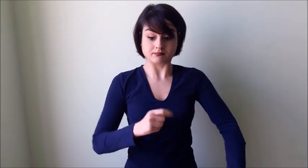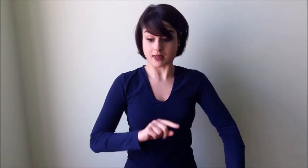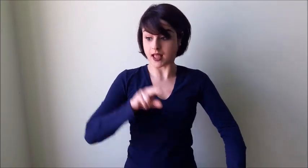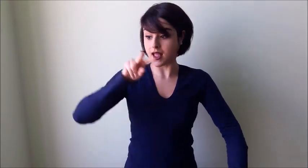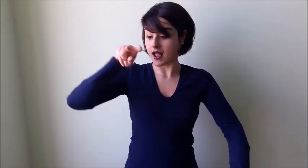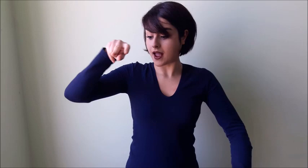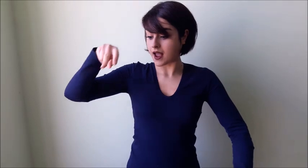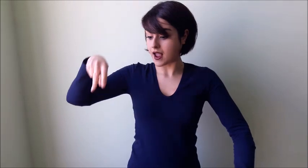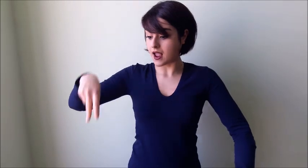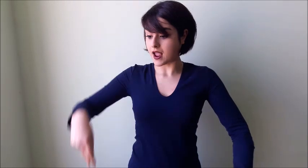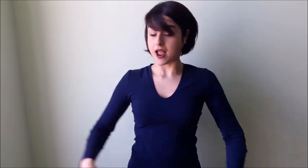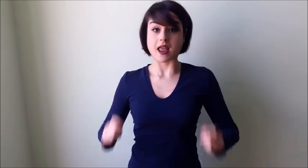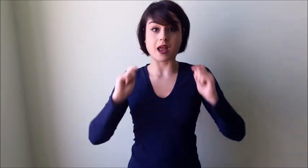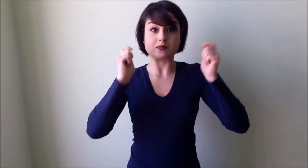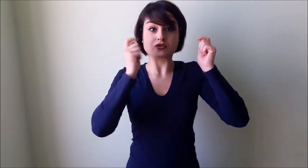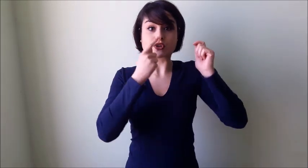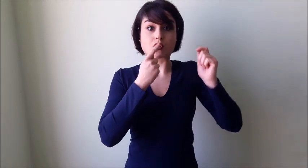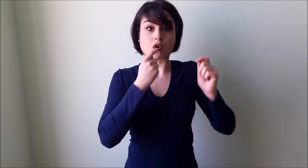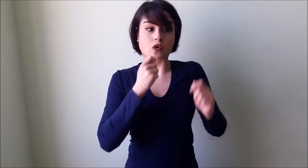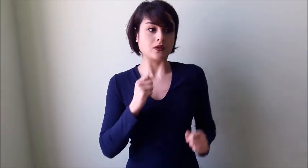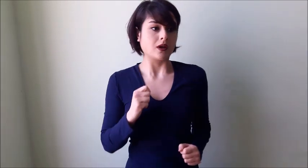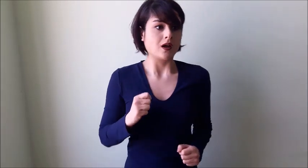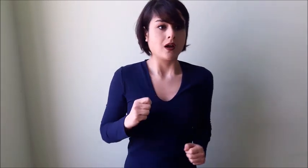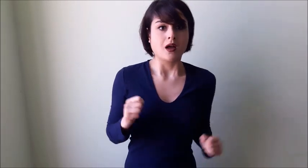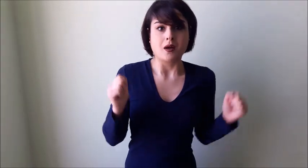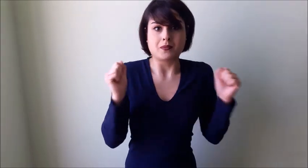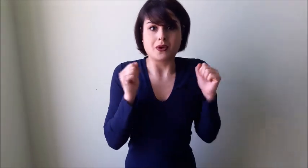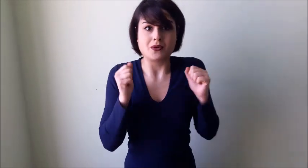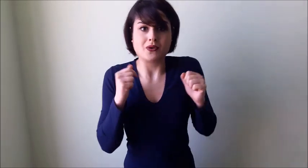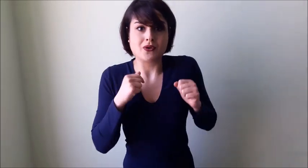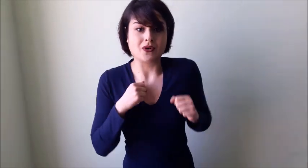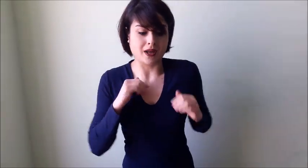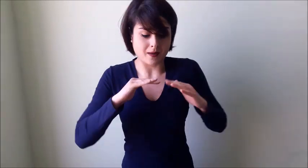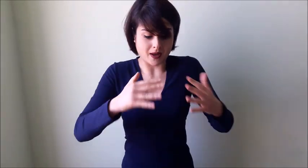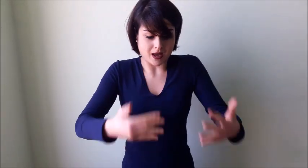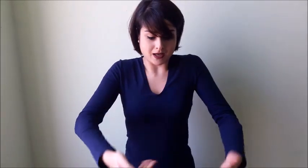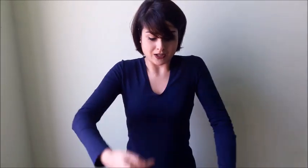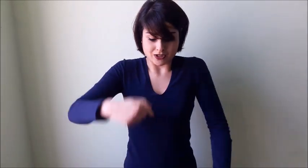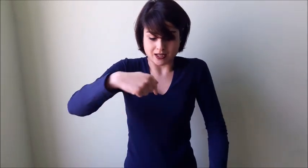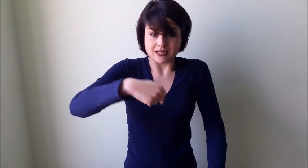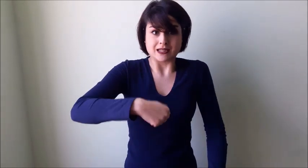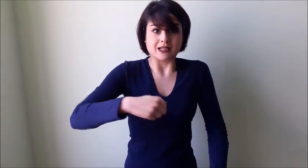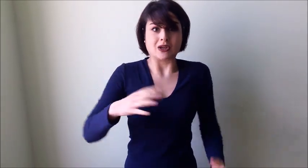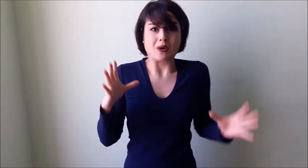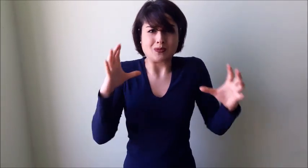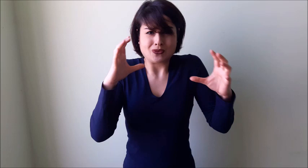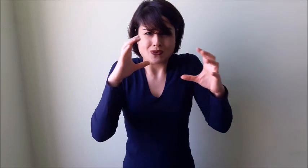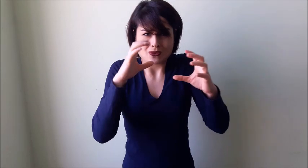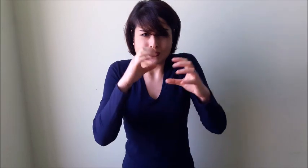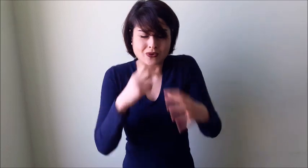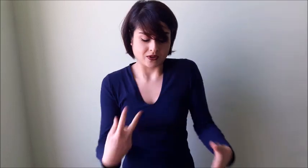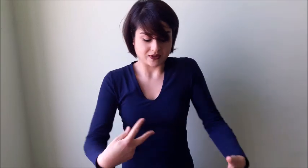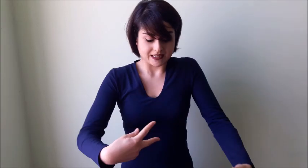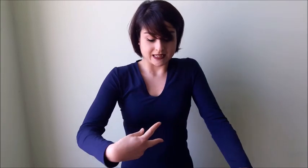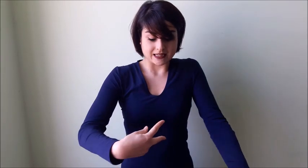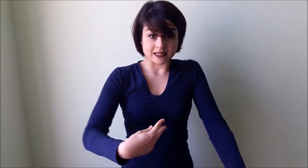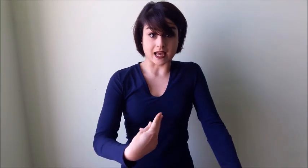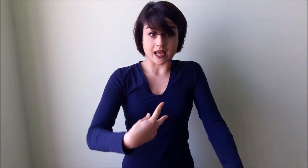quattro tagli, la bambina saltò fuori gridando Che paura ho avuto! Era così buio nella pancia del